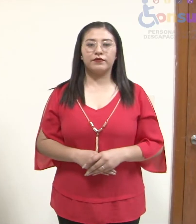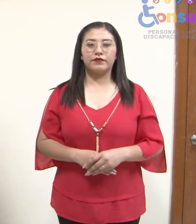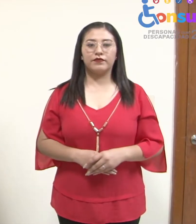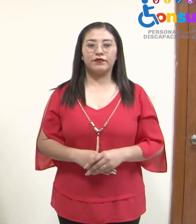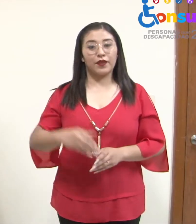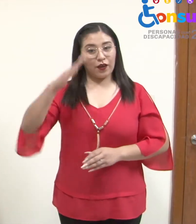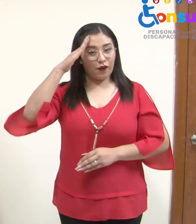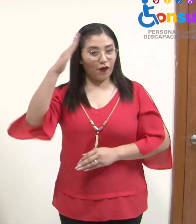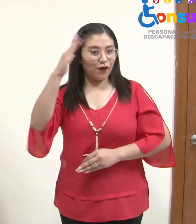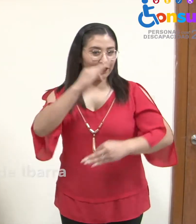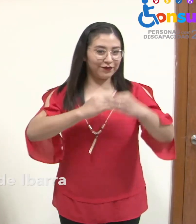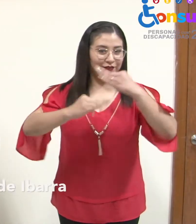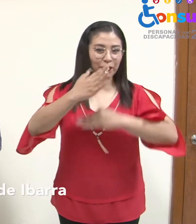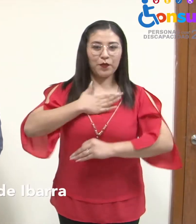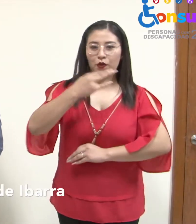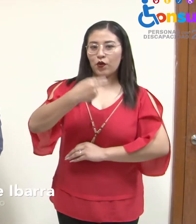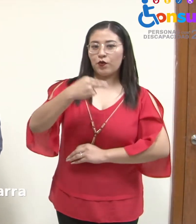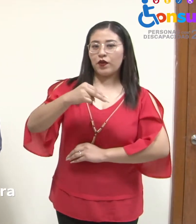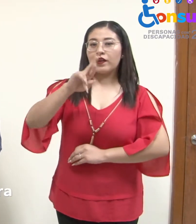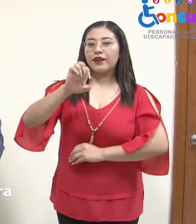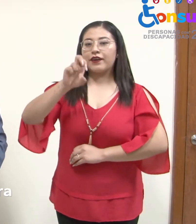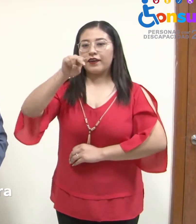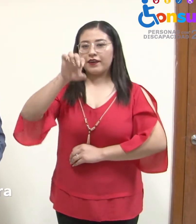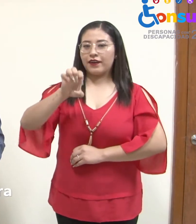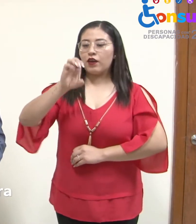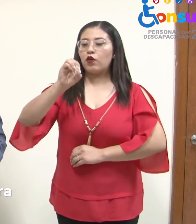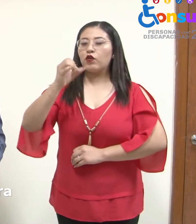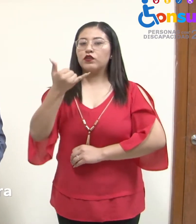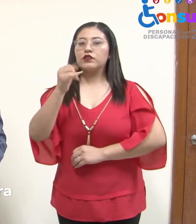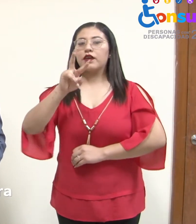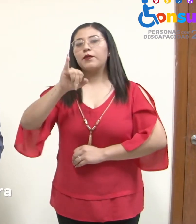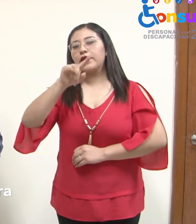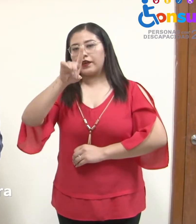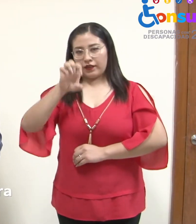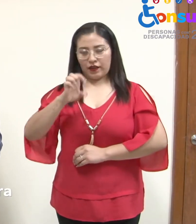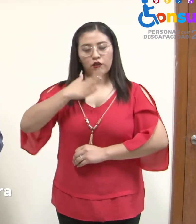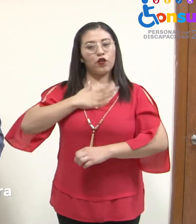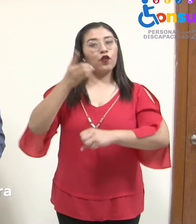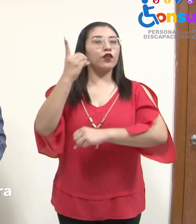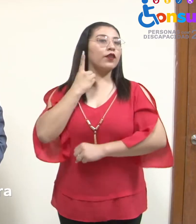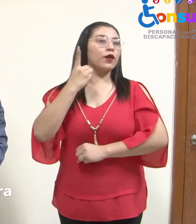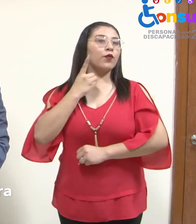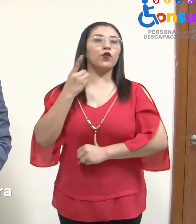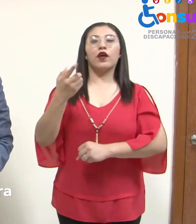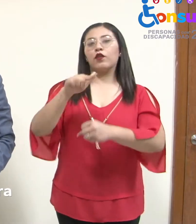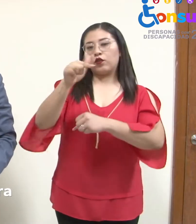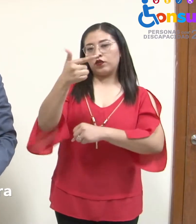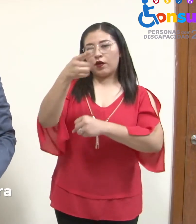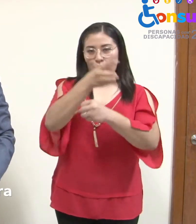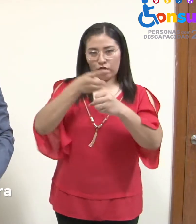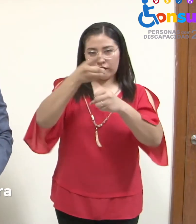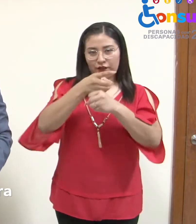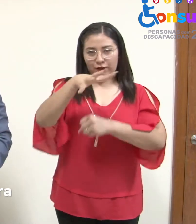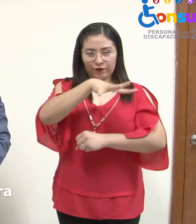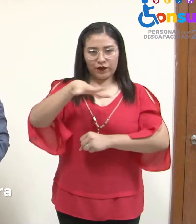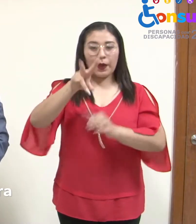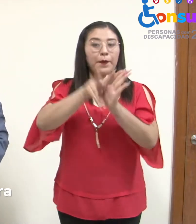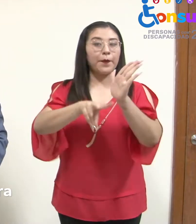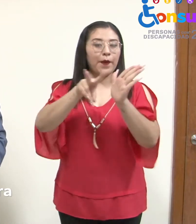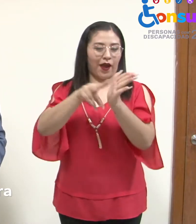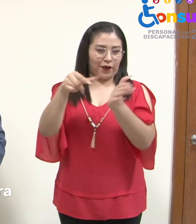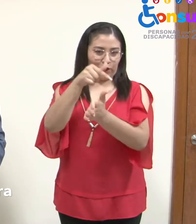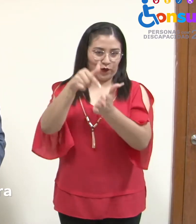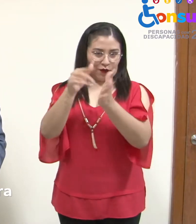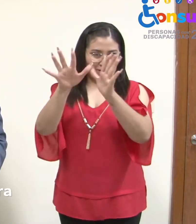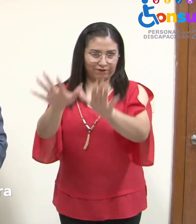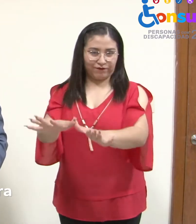Hola, tal? Mi nombre es René Viervídez, soy diputado por el 12º distrito con sede de Ciudad Valles. Los invito, por favor, a que